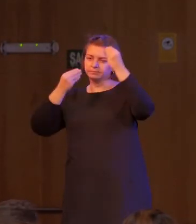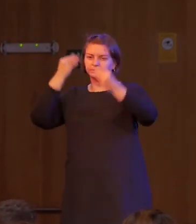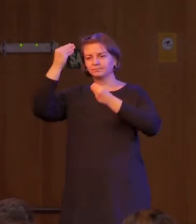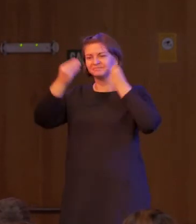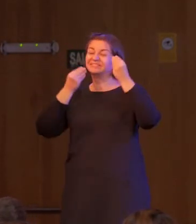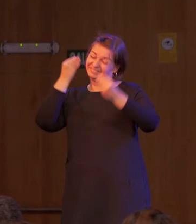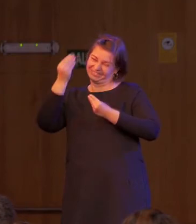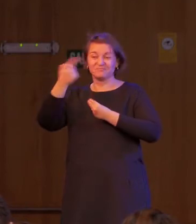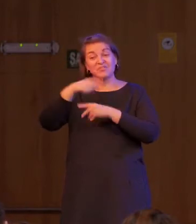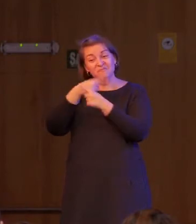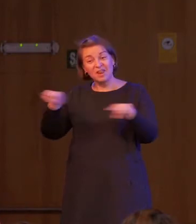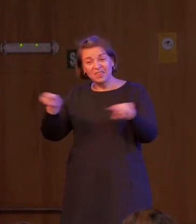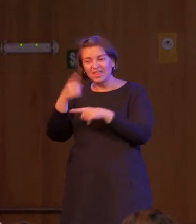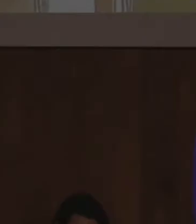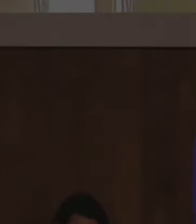Escuchad su melodía.